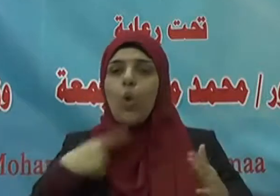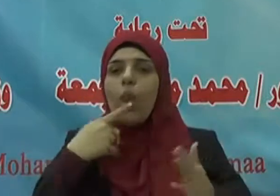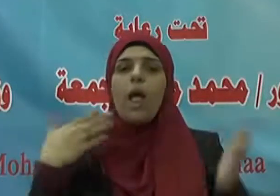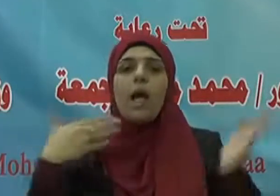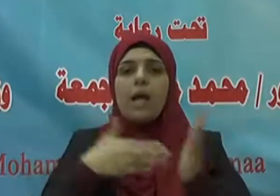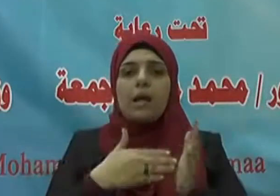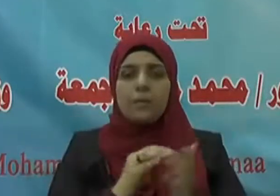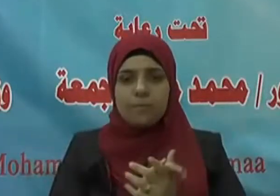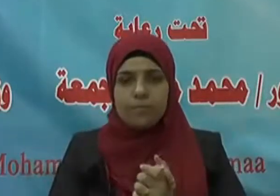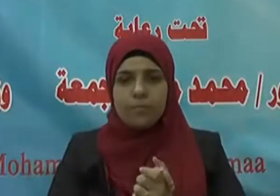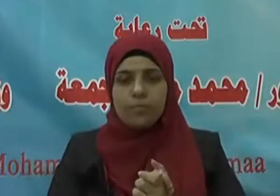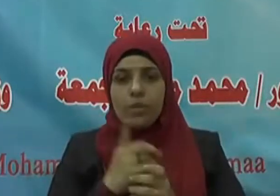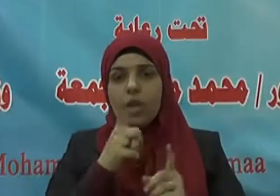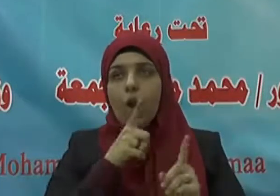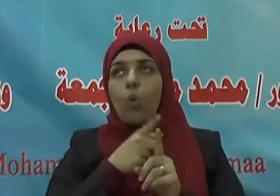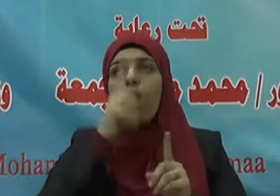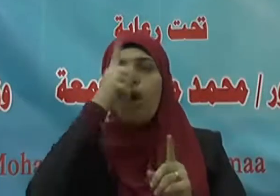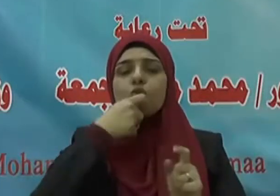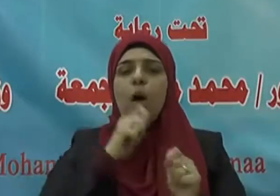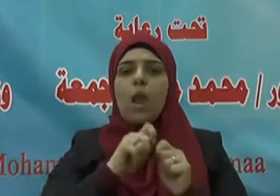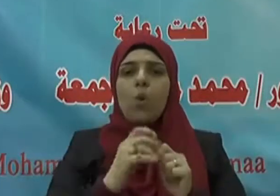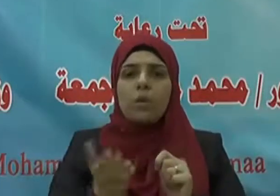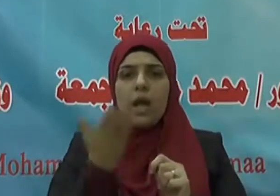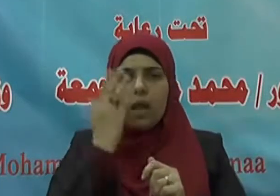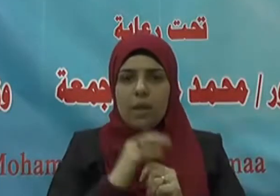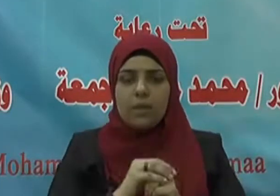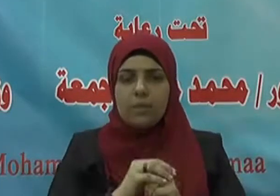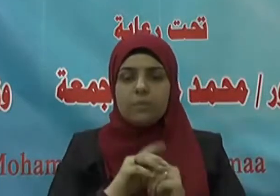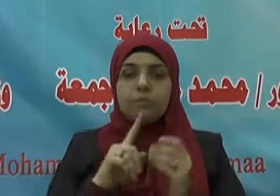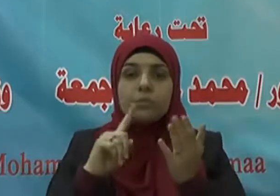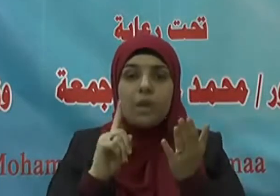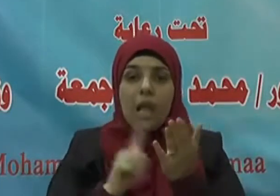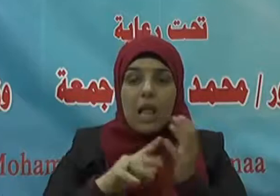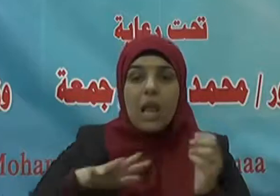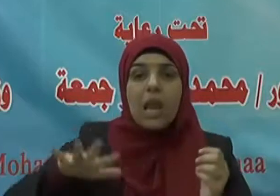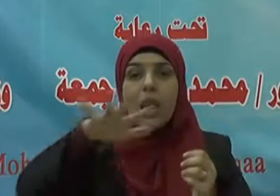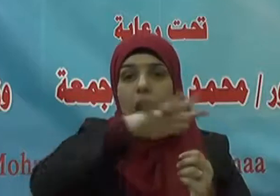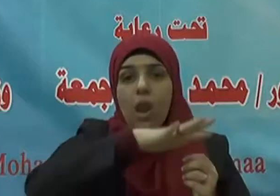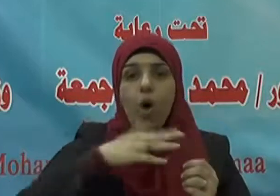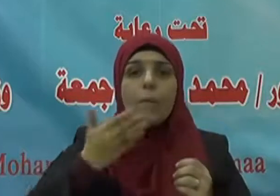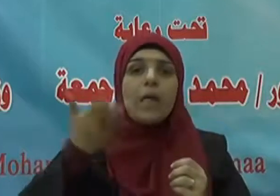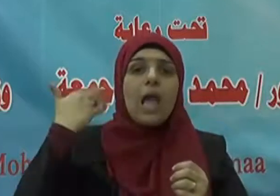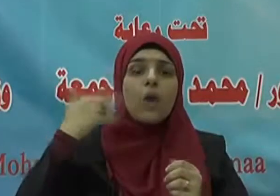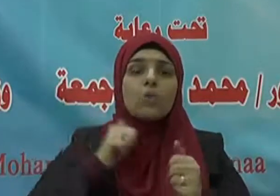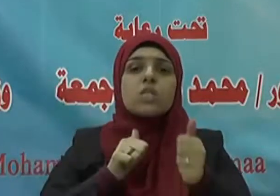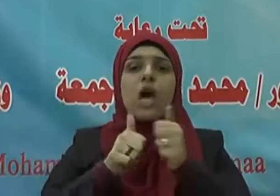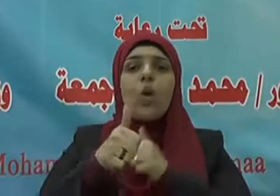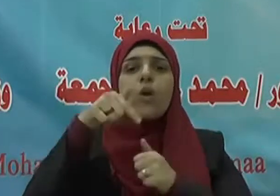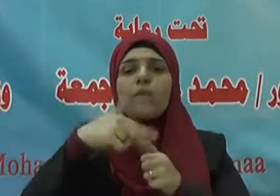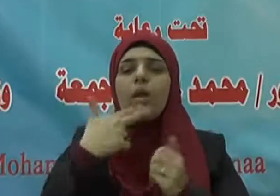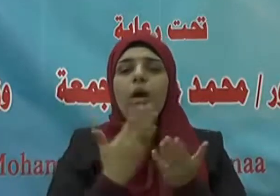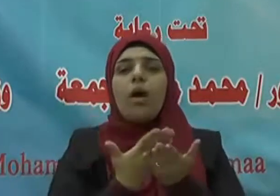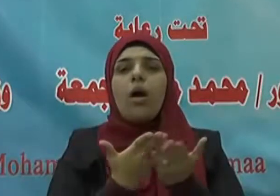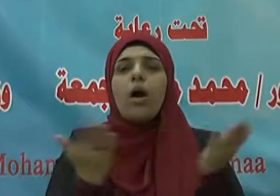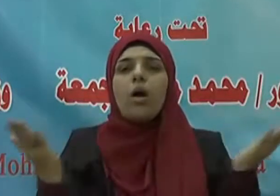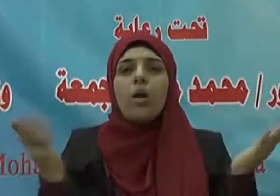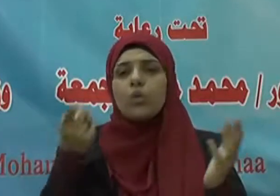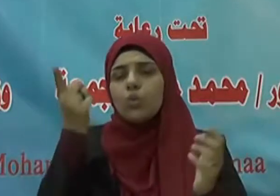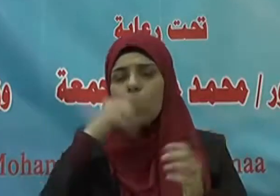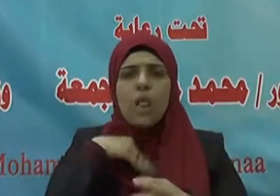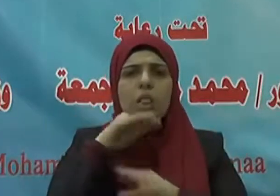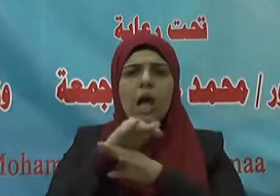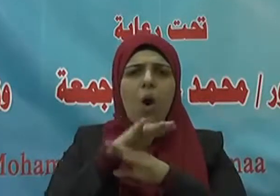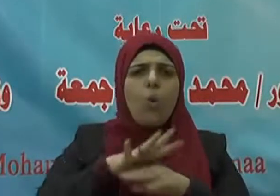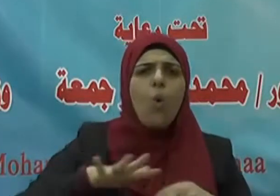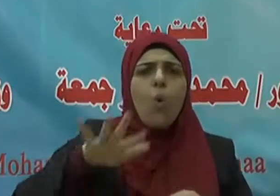الدنيا والآخرة يقول تعالى إنهم كانوا يسارعون في الخيرات